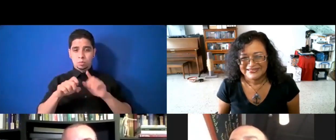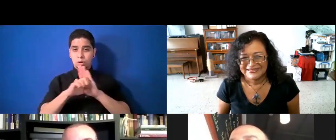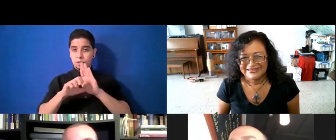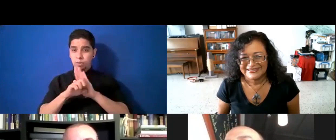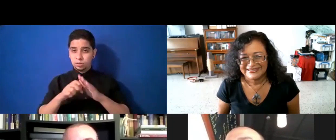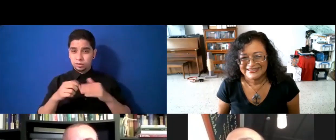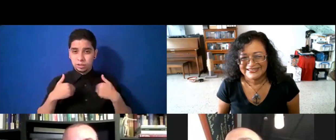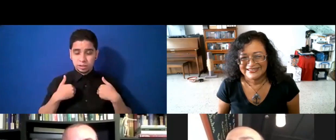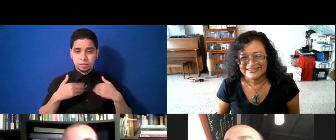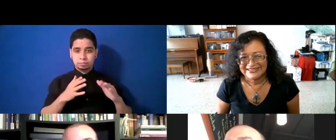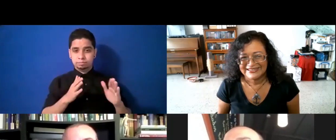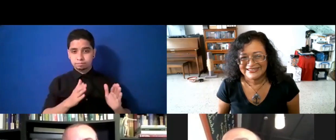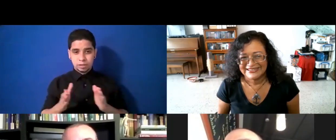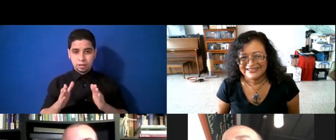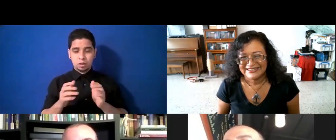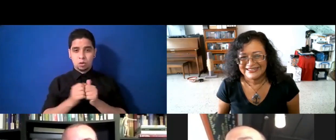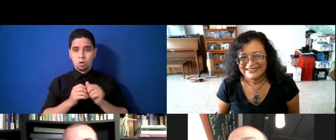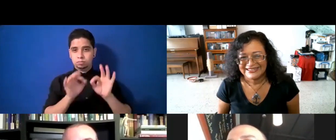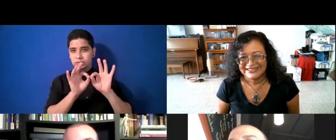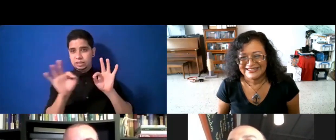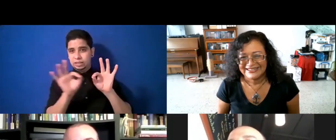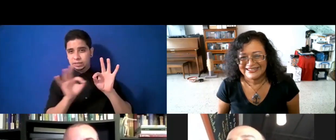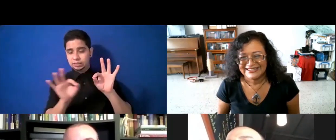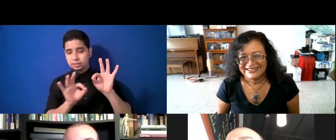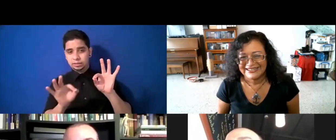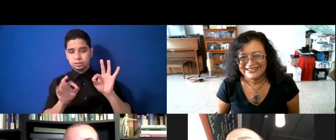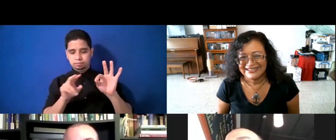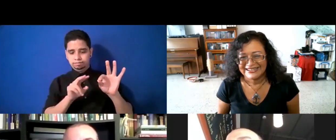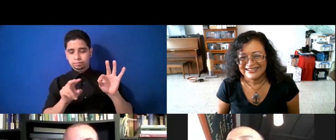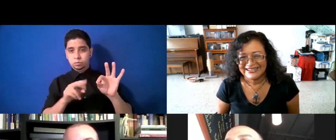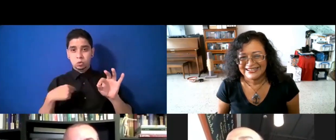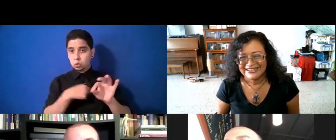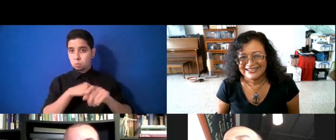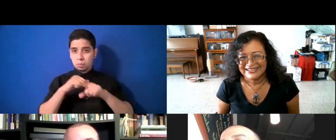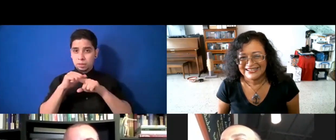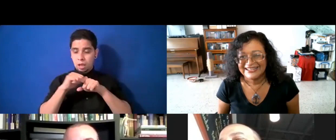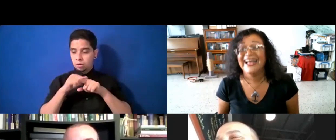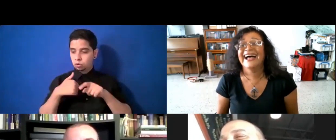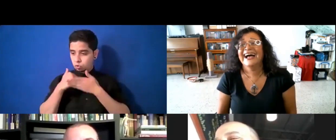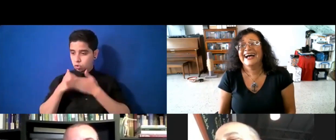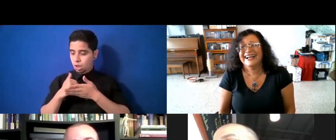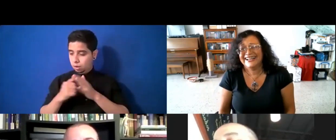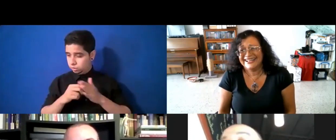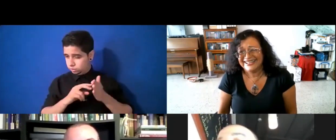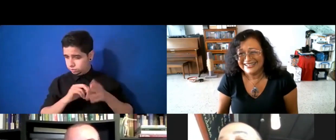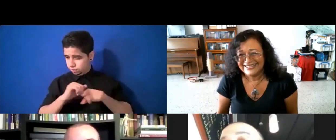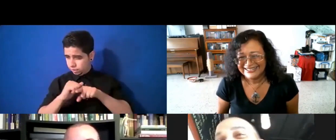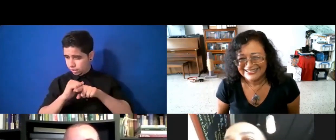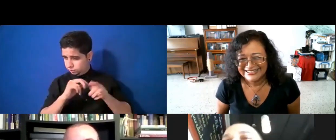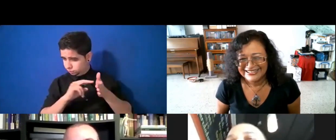prepararse con las líneas, pues, hacíamos las líneas de él, y yo le ayudaba, y a veces, pues aprendí, hoy vamos